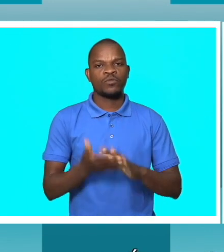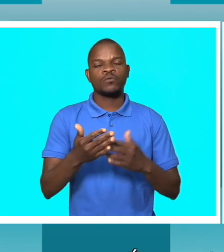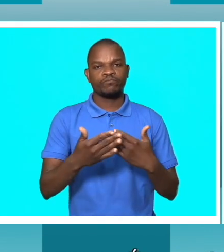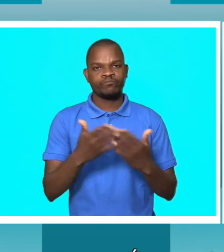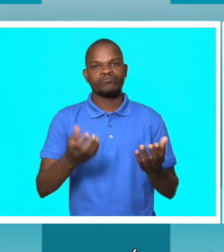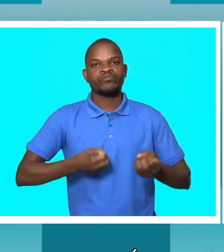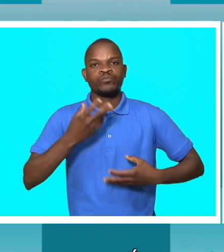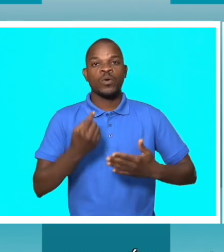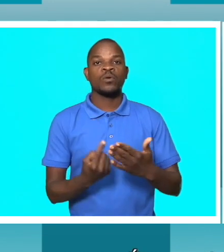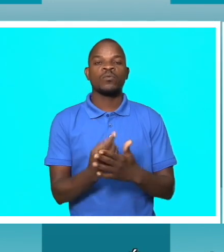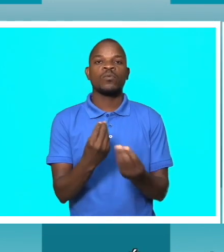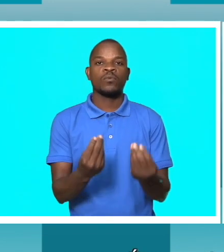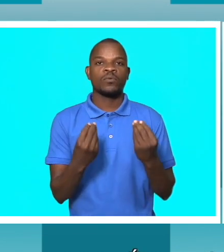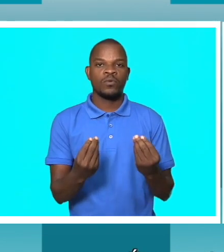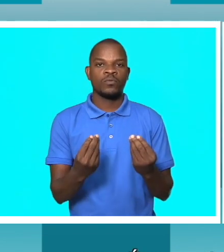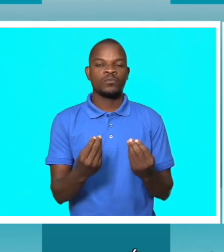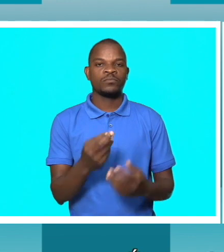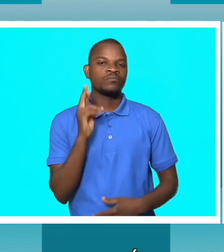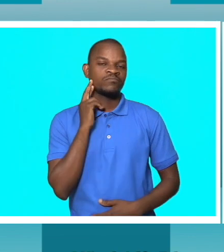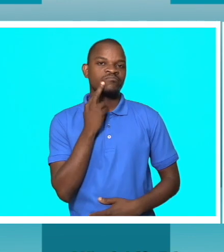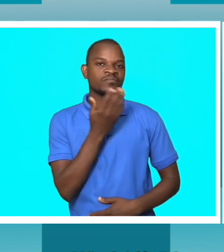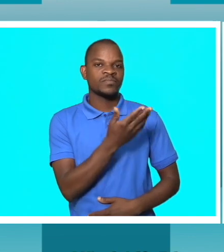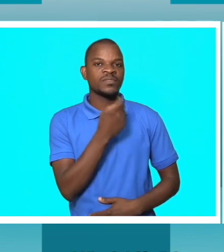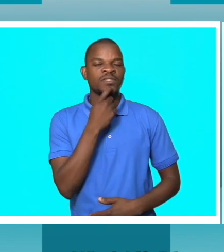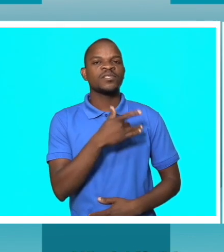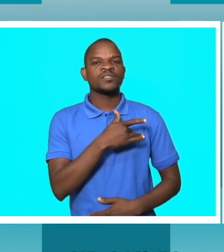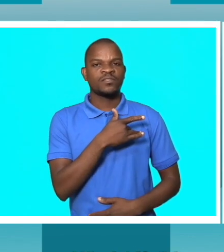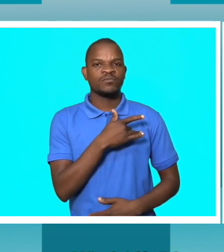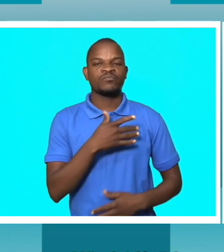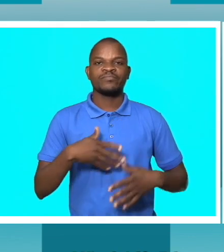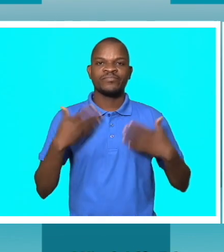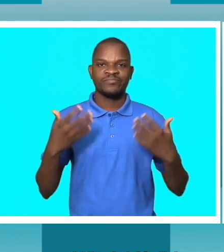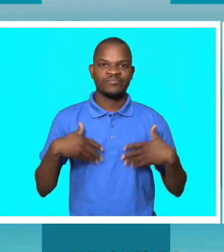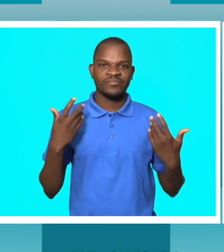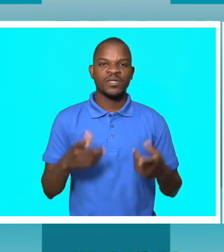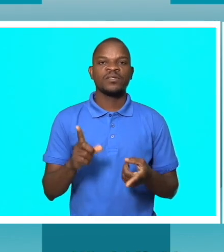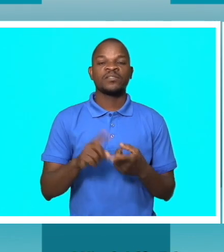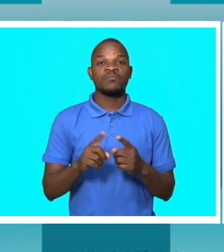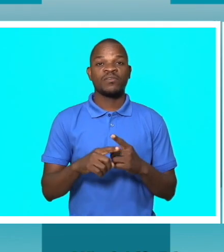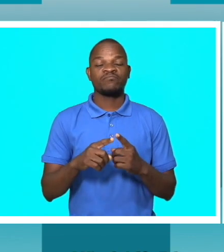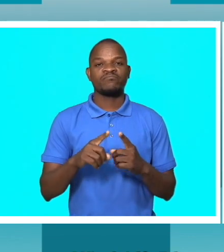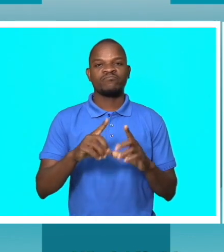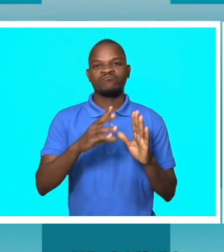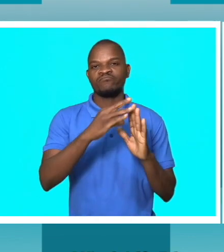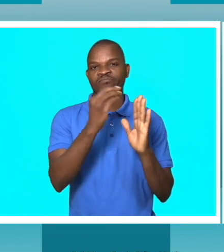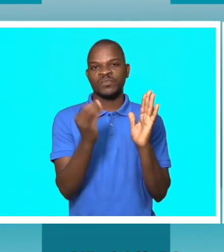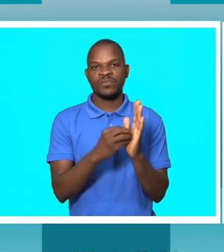alegria e de vitória. Porque não foi fácil também fazer os